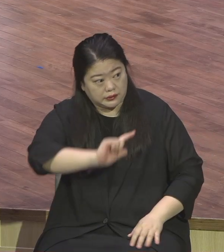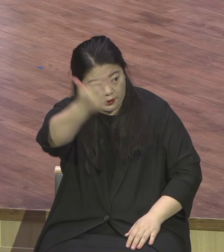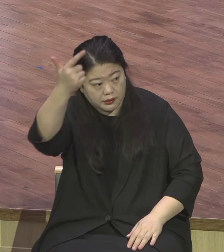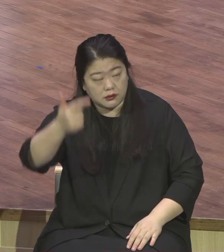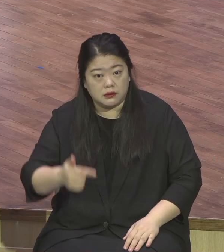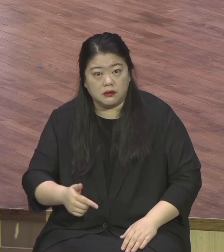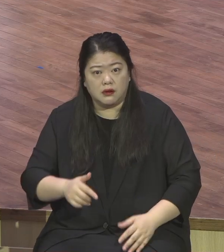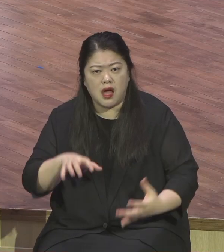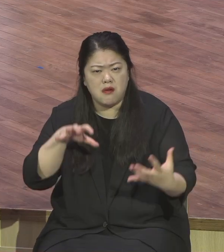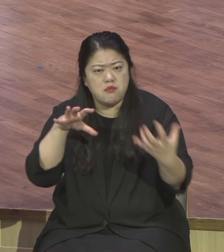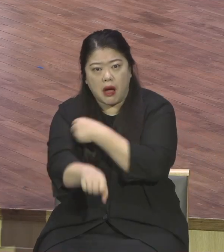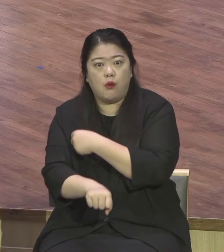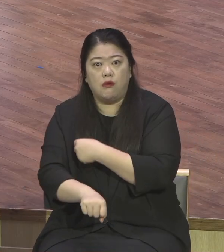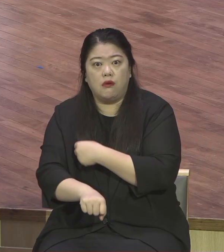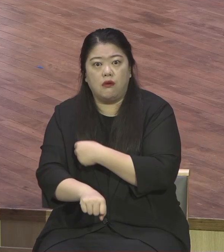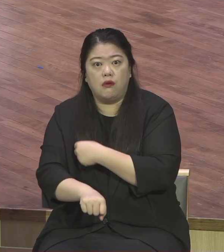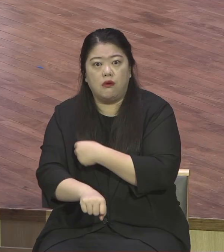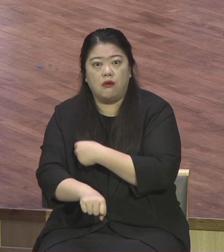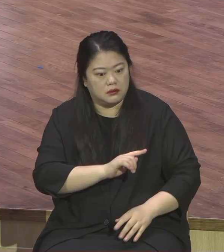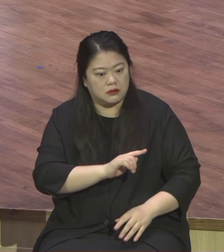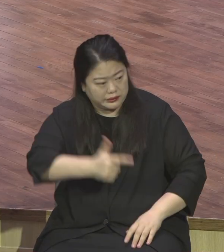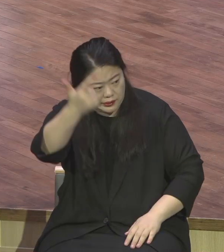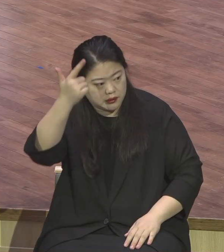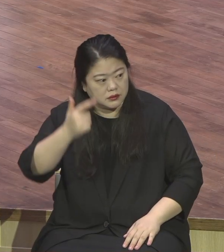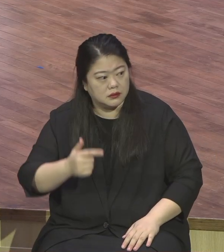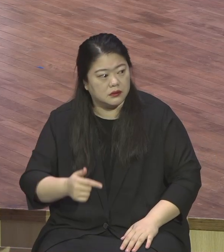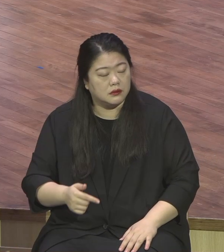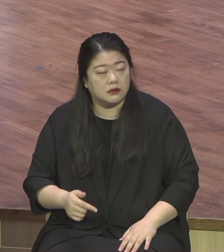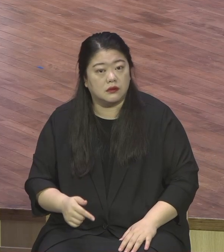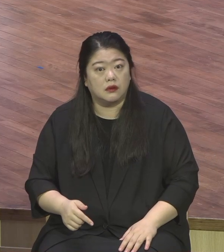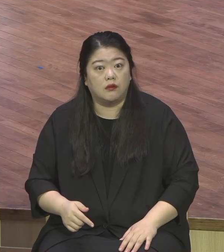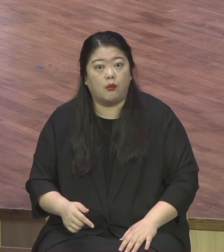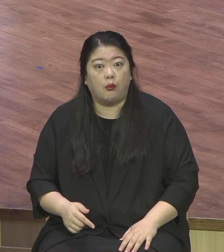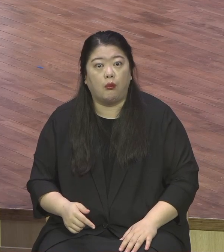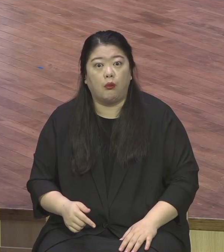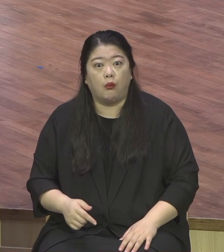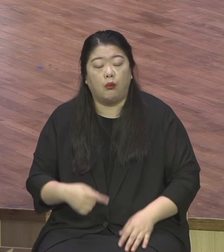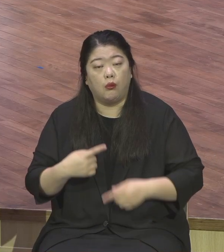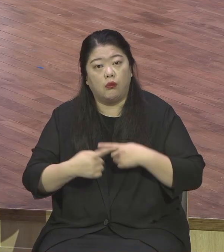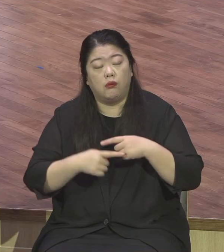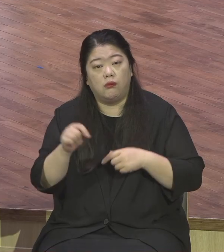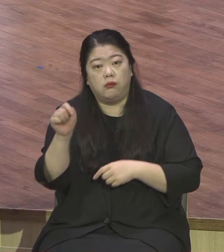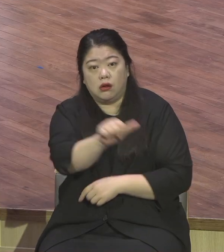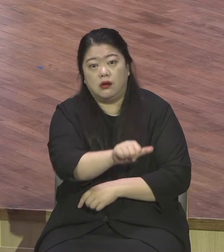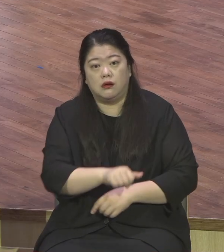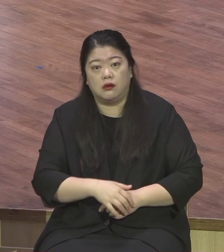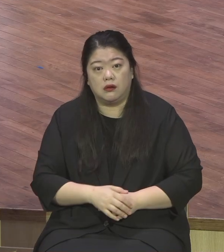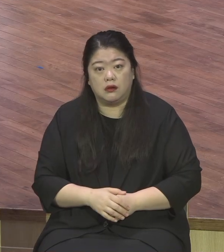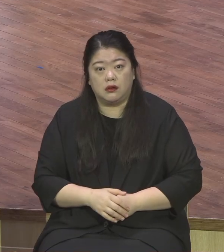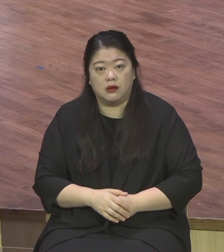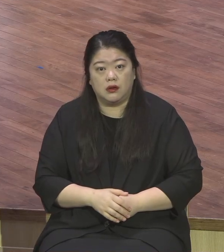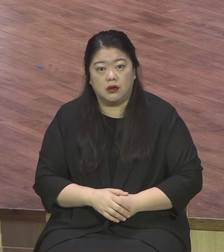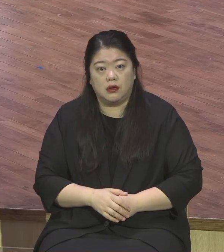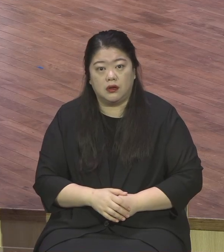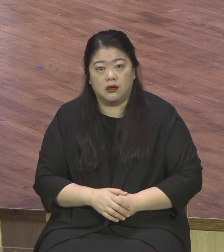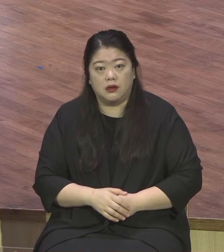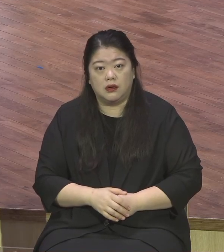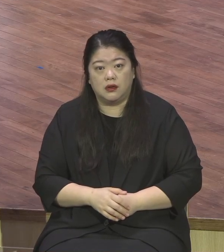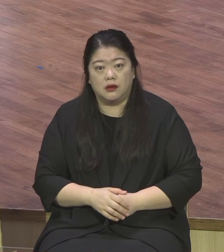베드로는 자기 보호 본능. 뭡니까? 생존 본능. 이 본능에